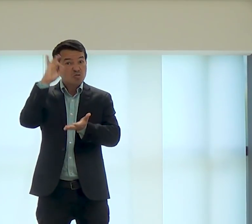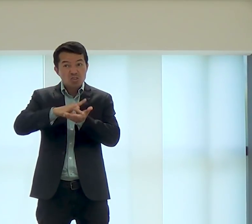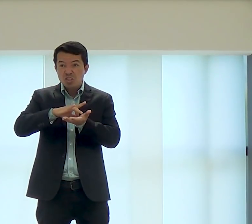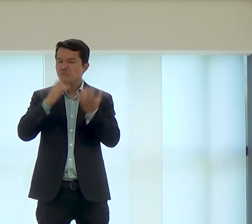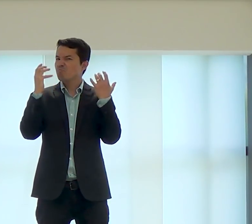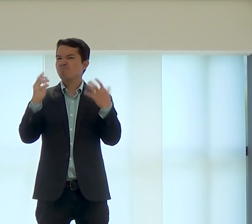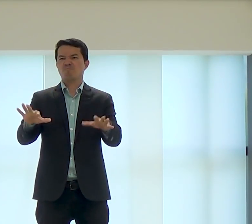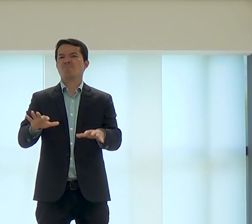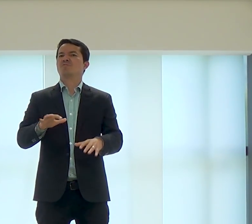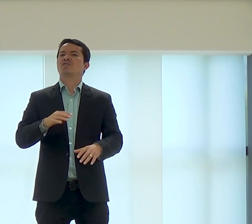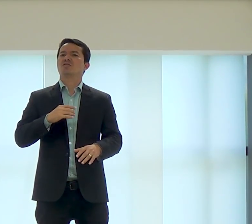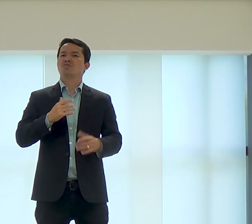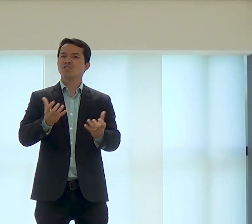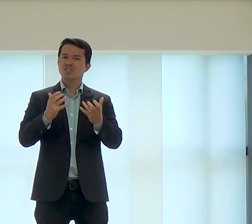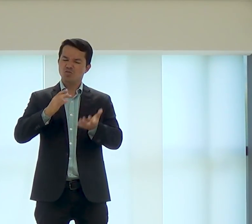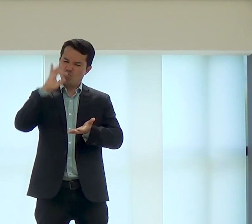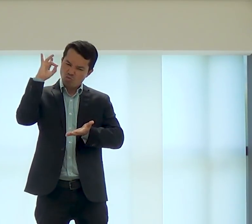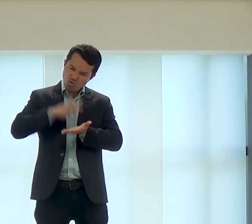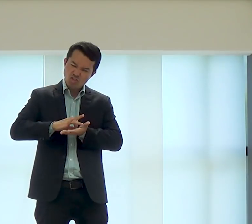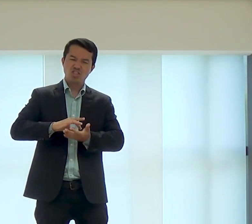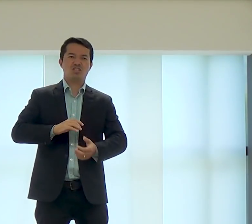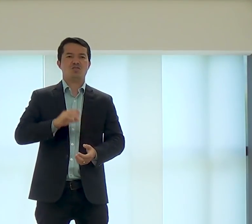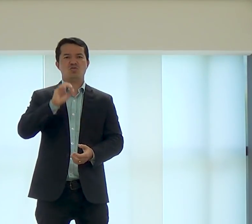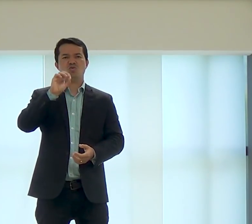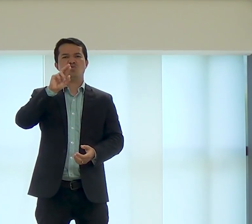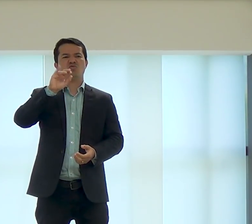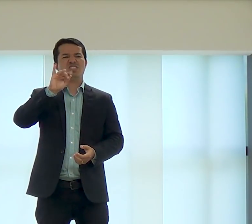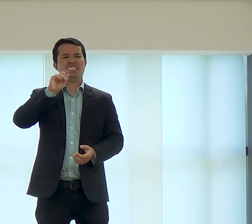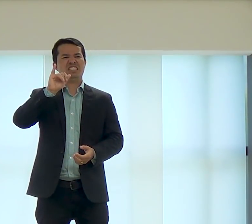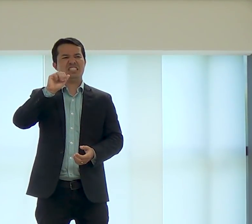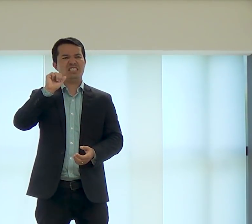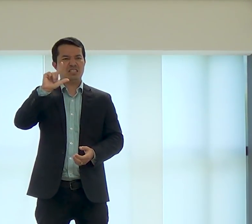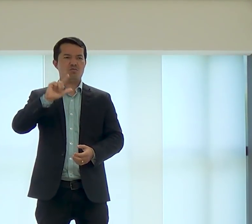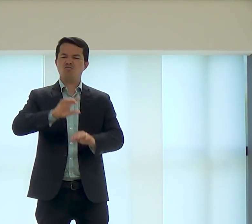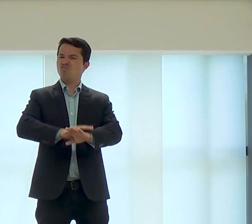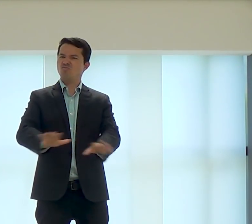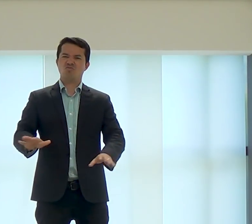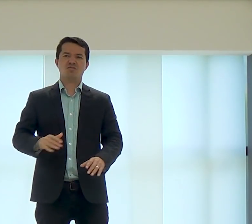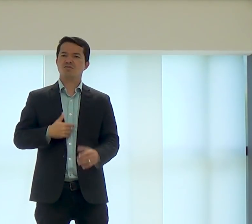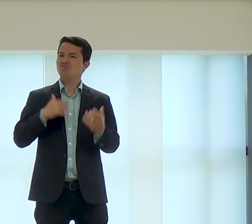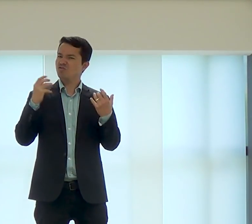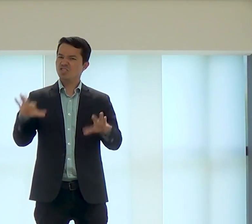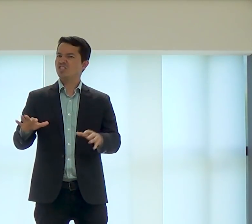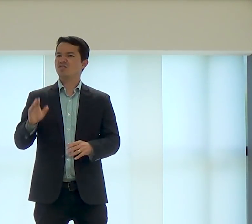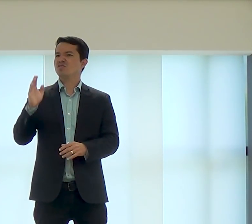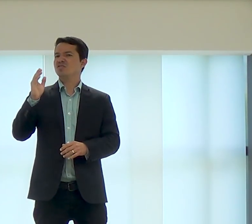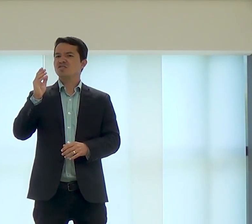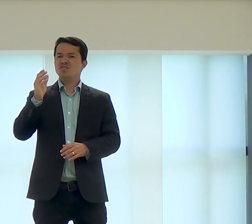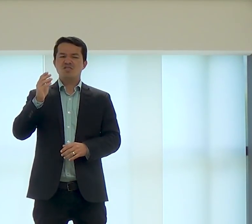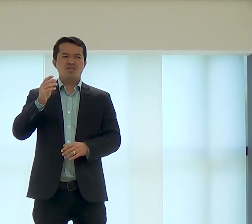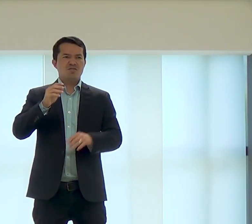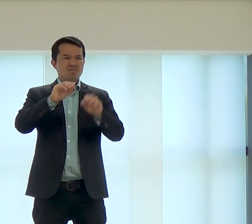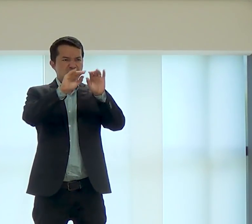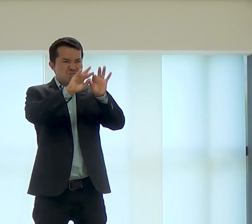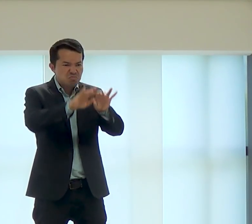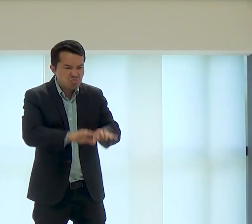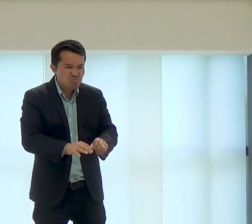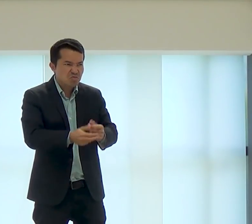se eu não, eu precisava fazer diferente, eu precisava tomar uma atitude